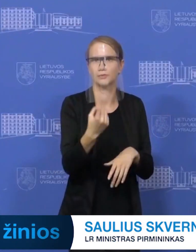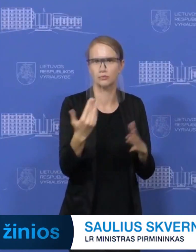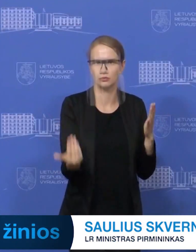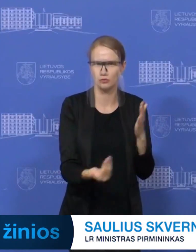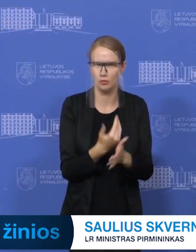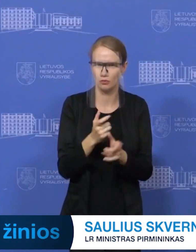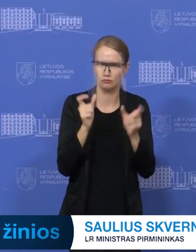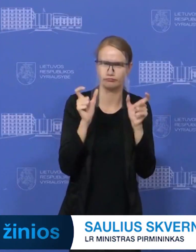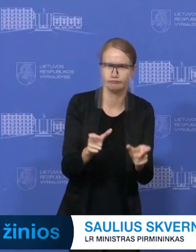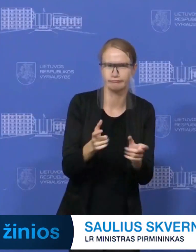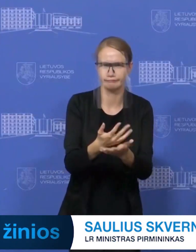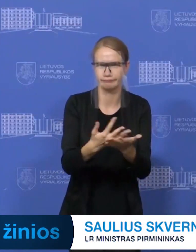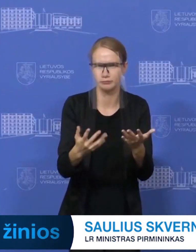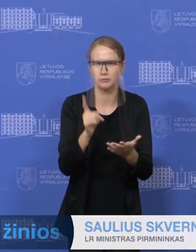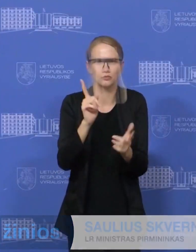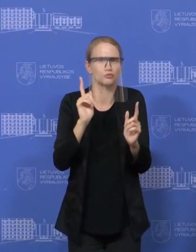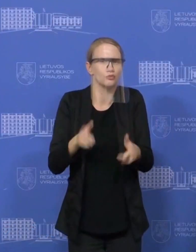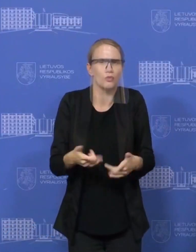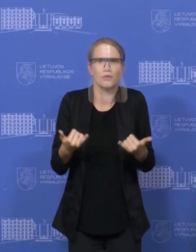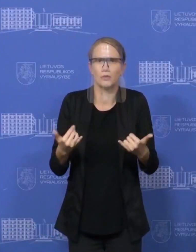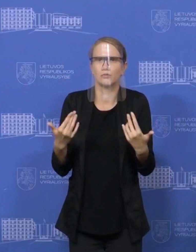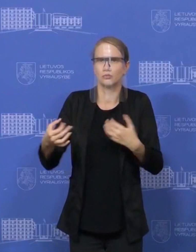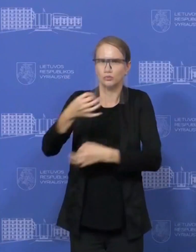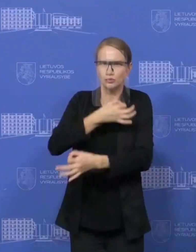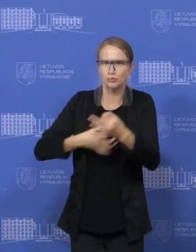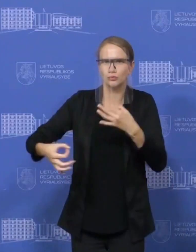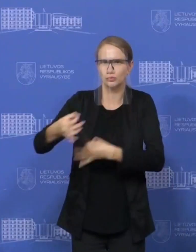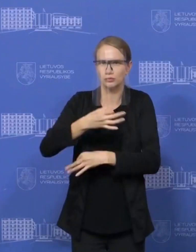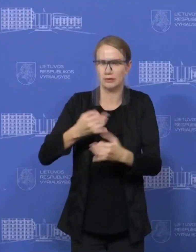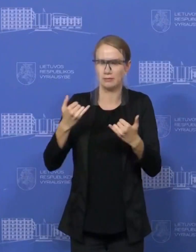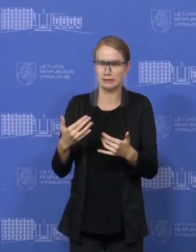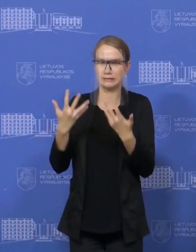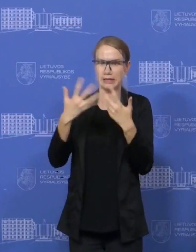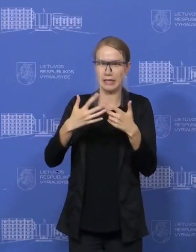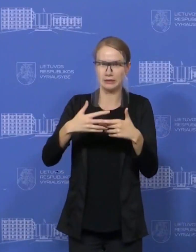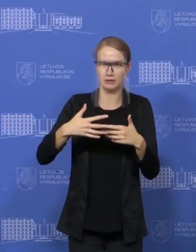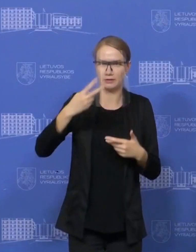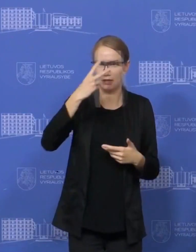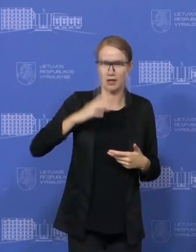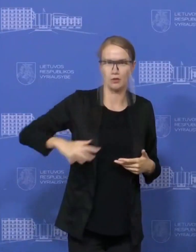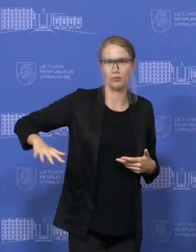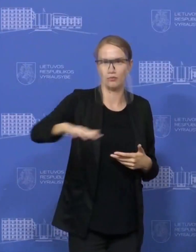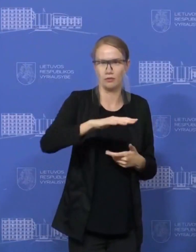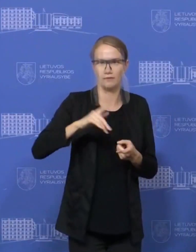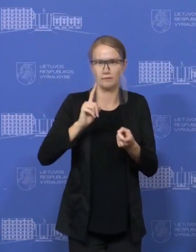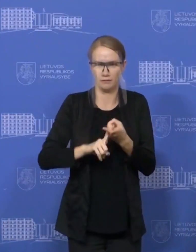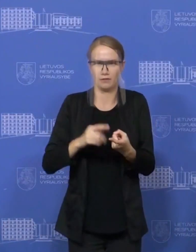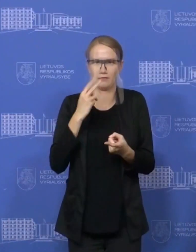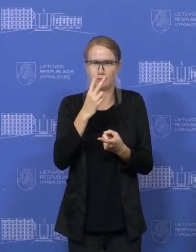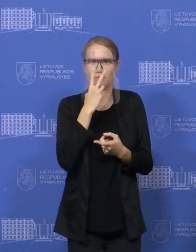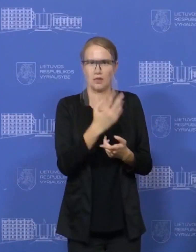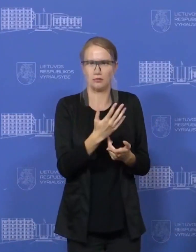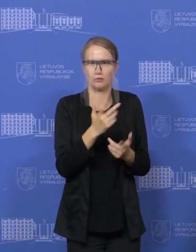ribojimai, bet yra tikrai pakankamai daug diskusijų, nes tie skaičiai, kurie yra šalies mastu nustatyti, jie yra vienokie.